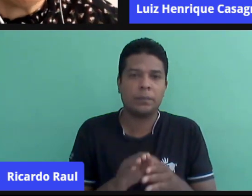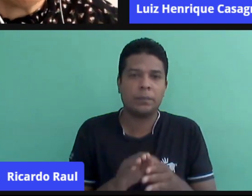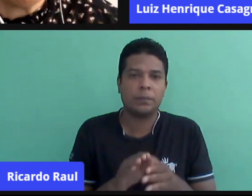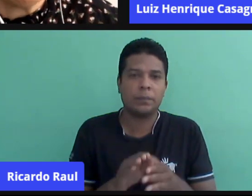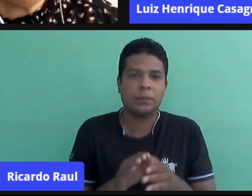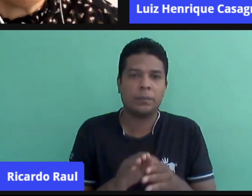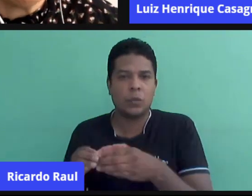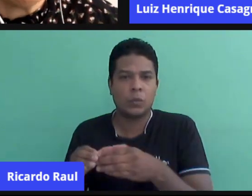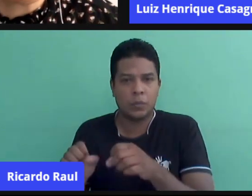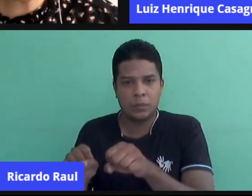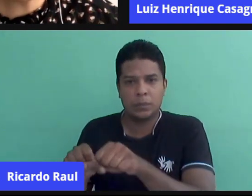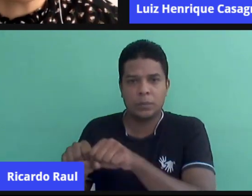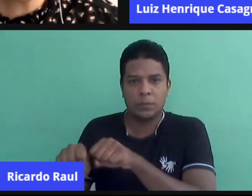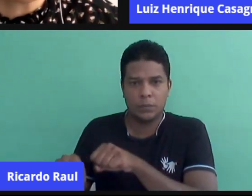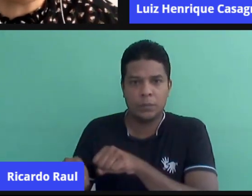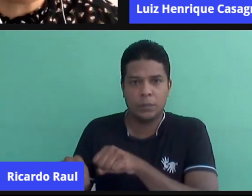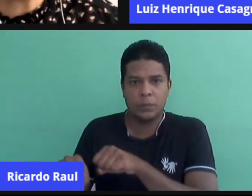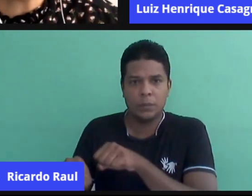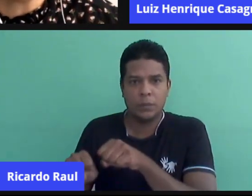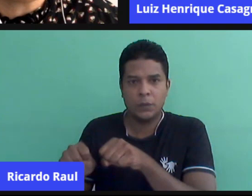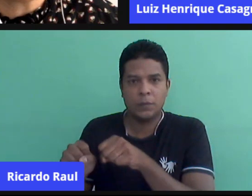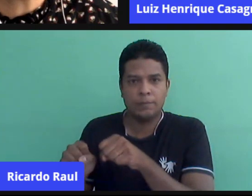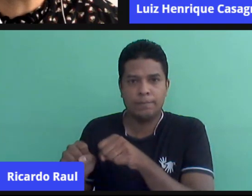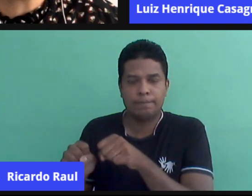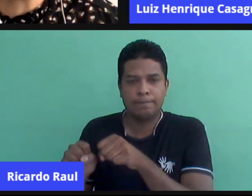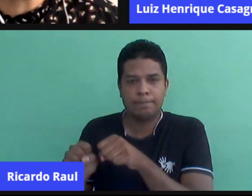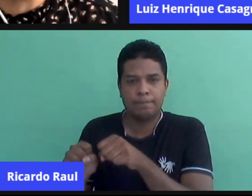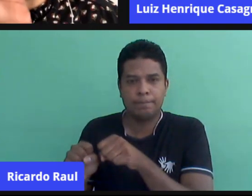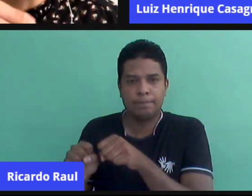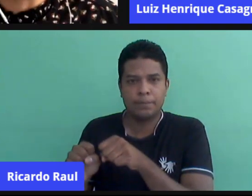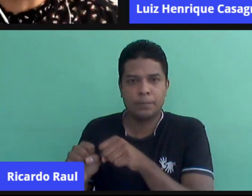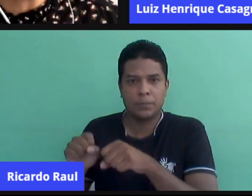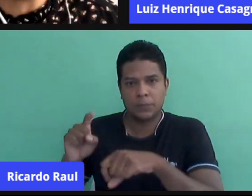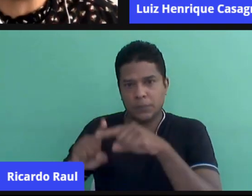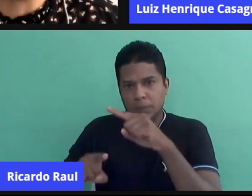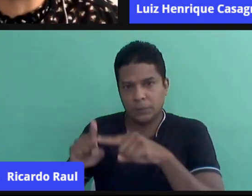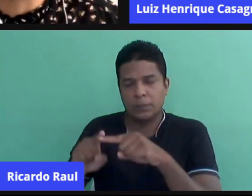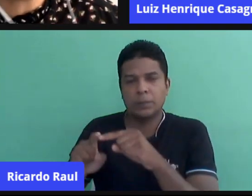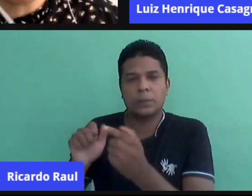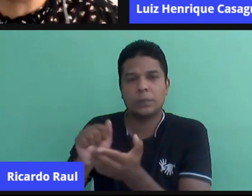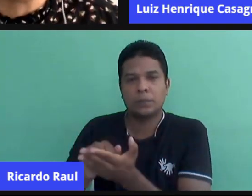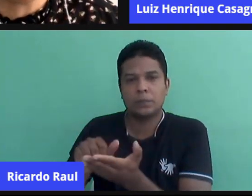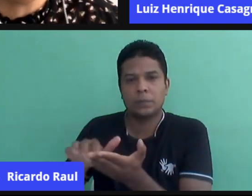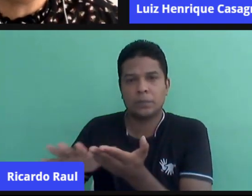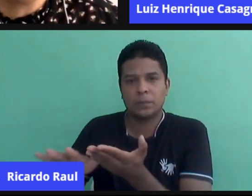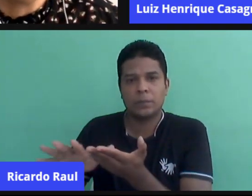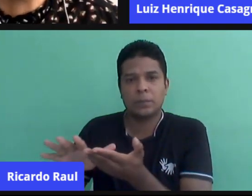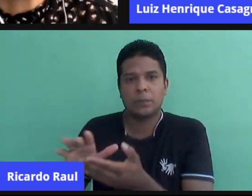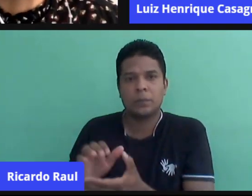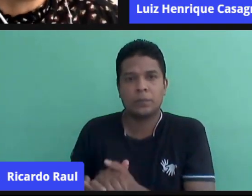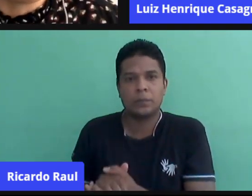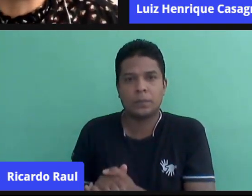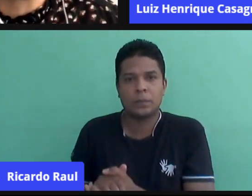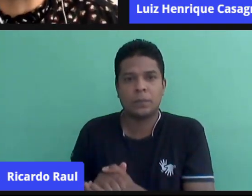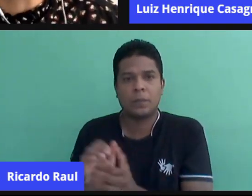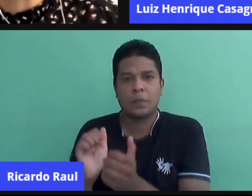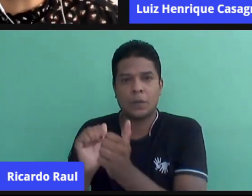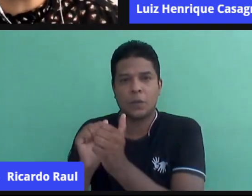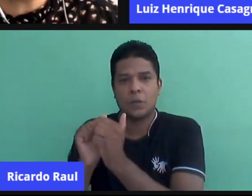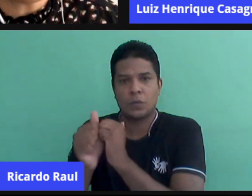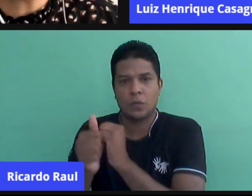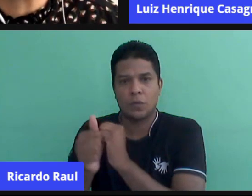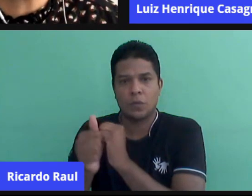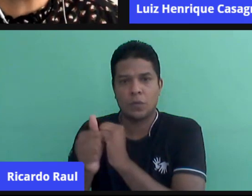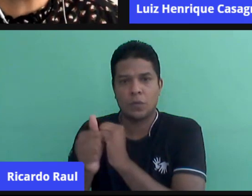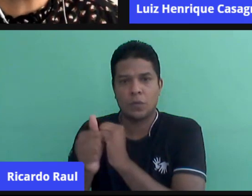grupo, a formação, a preparação de alguns materiais impressos, de encartes, né, de jogos, também